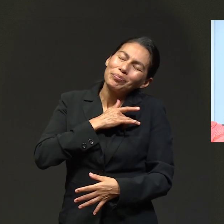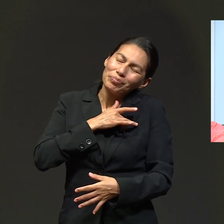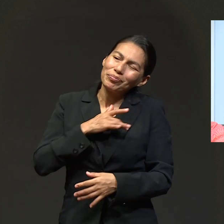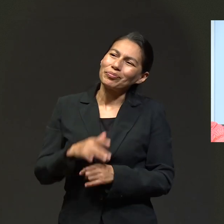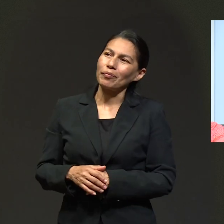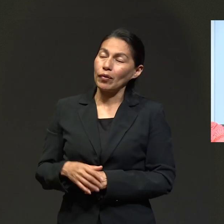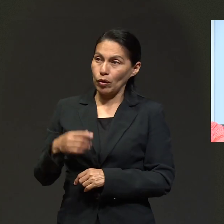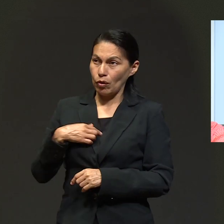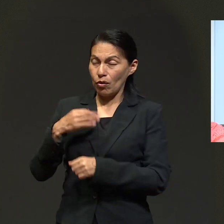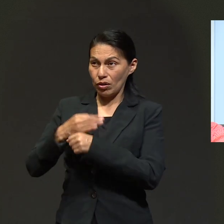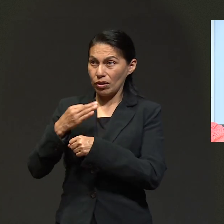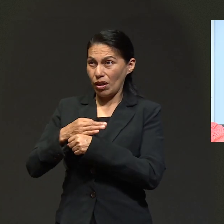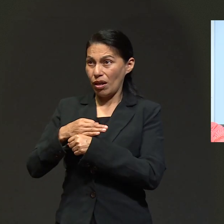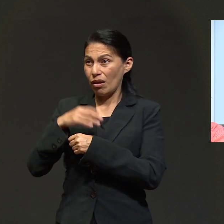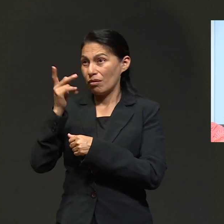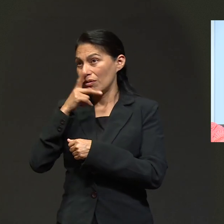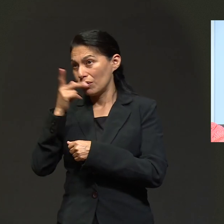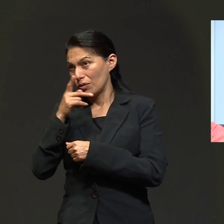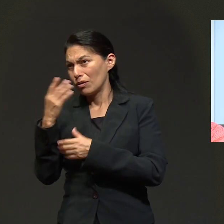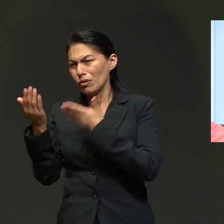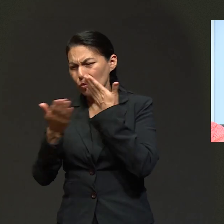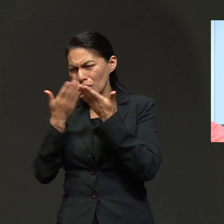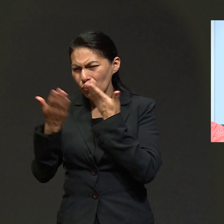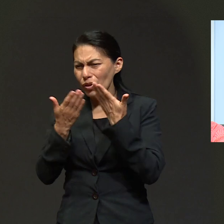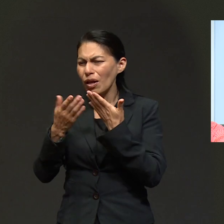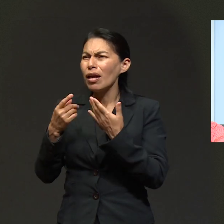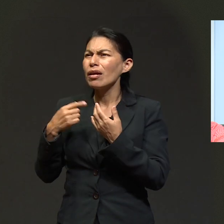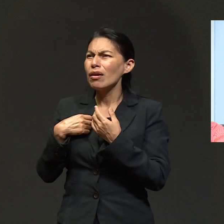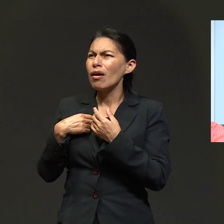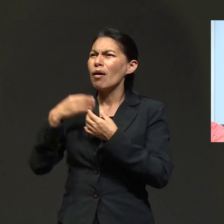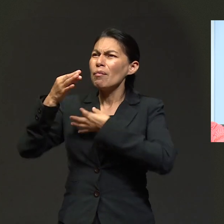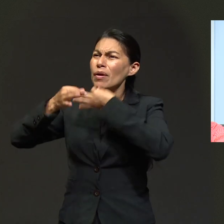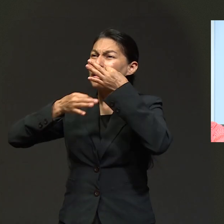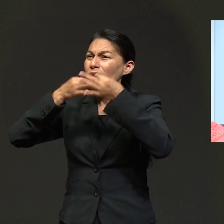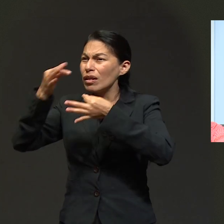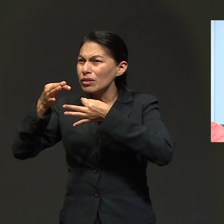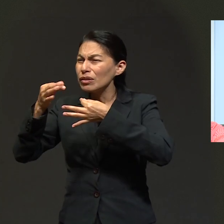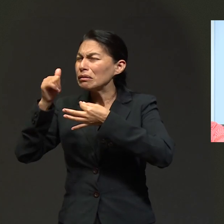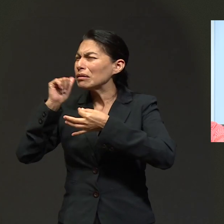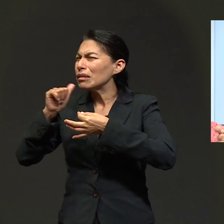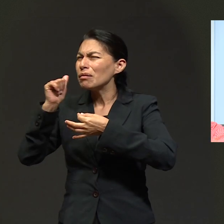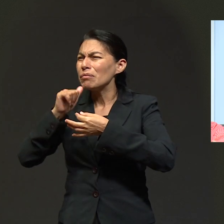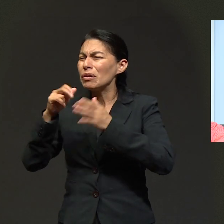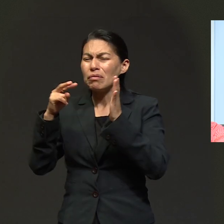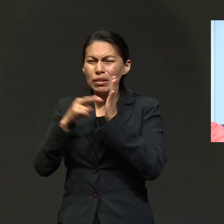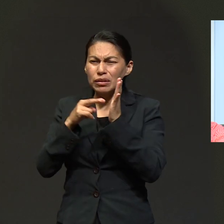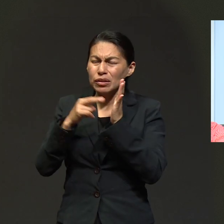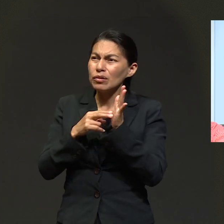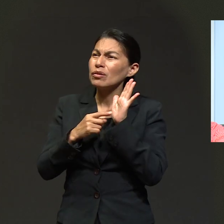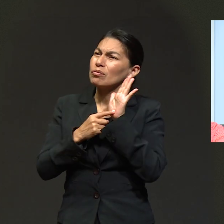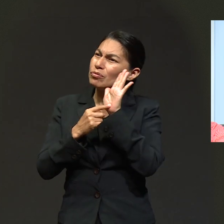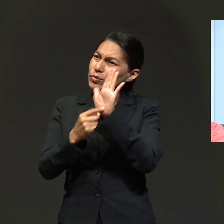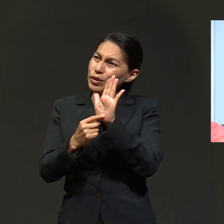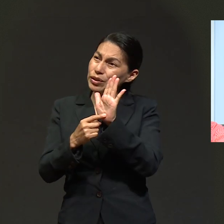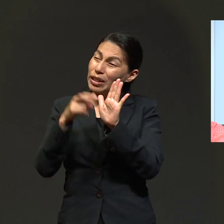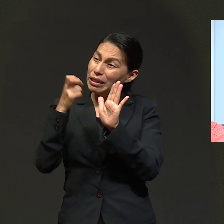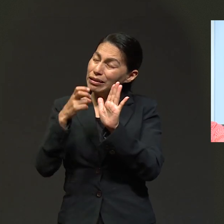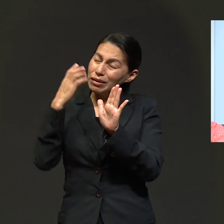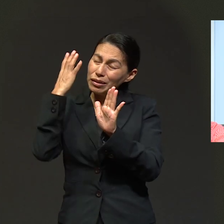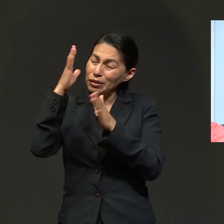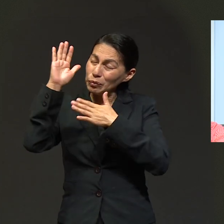gran promesa que yo siempre, de hecho, pues estoy estudiando para teología y siempre en mis predicaciones trato de introducir este